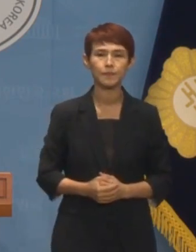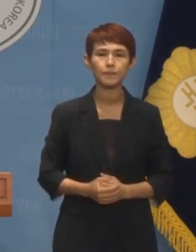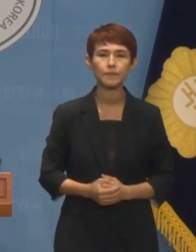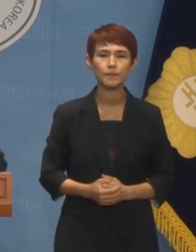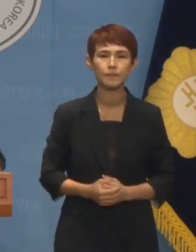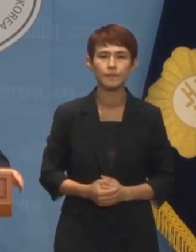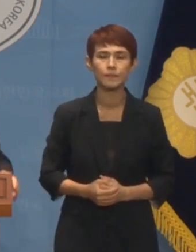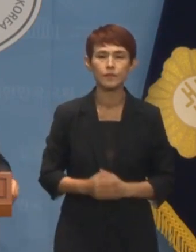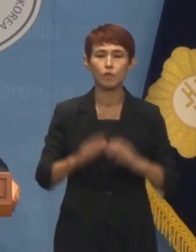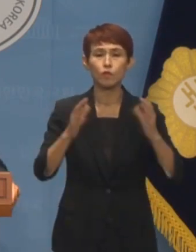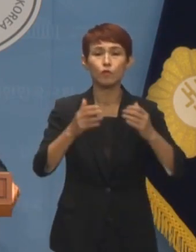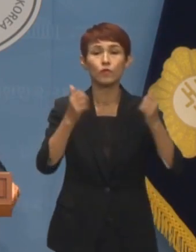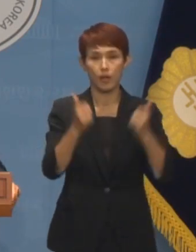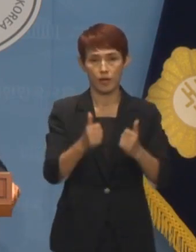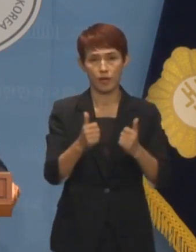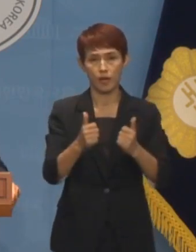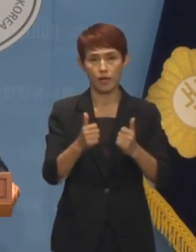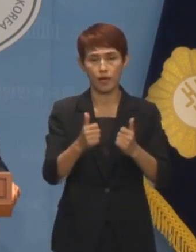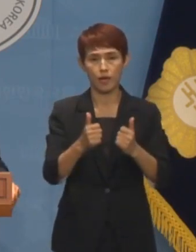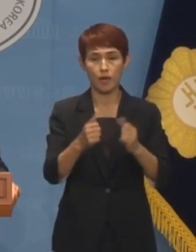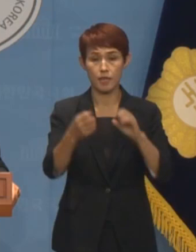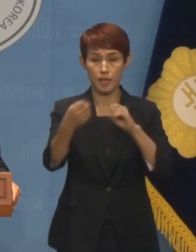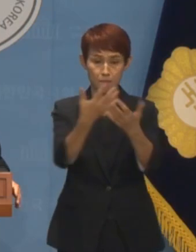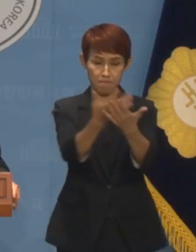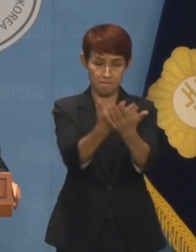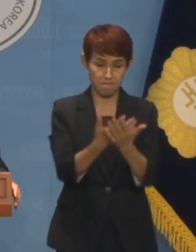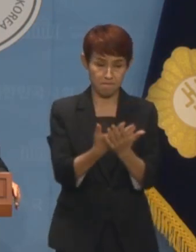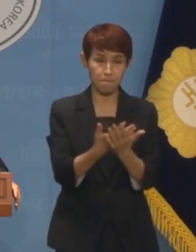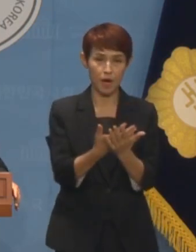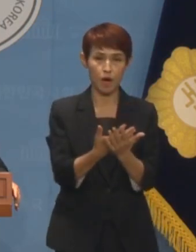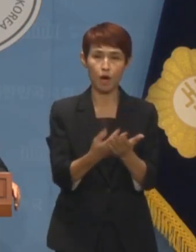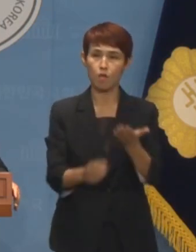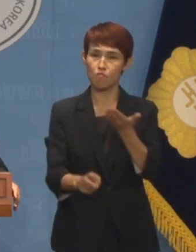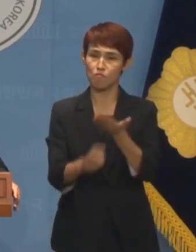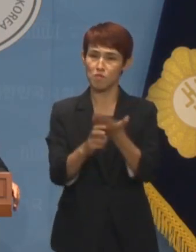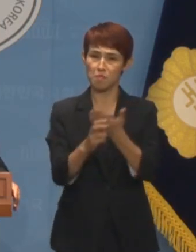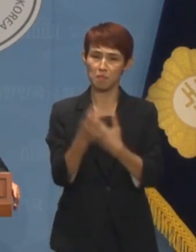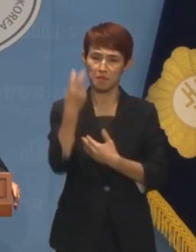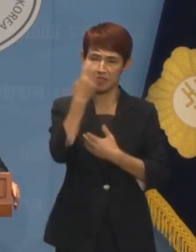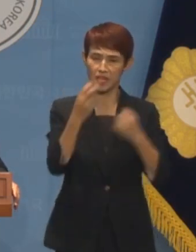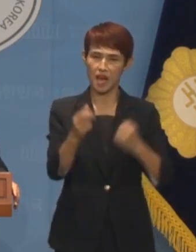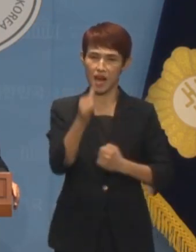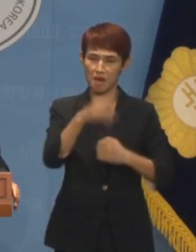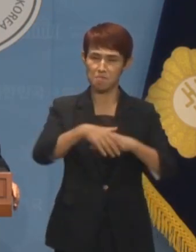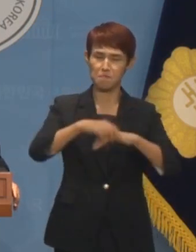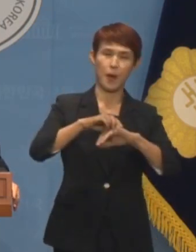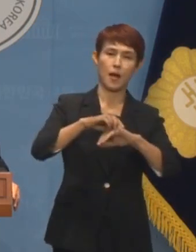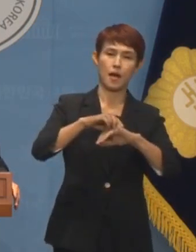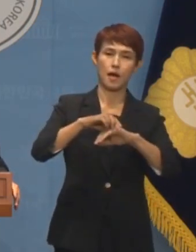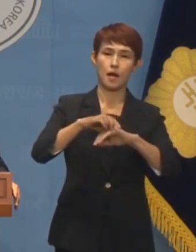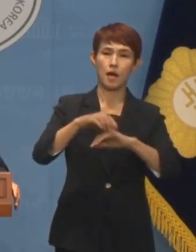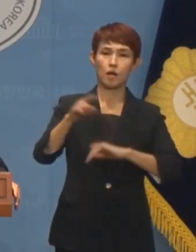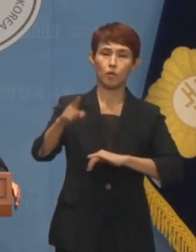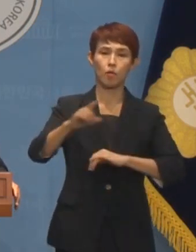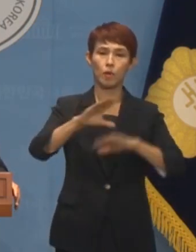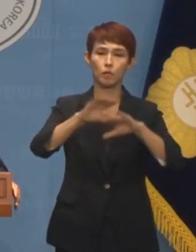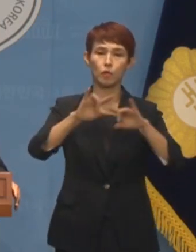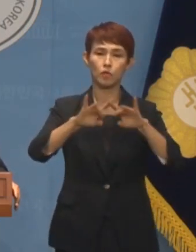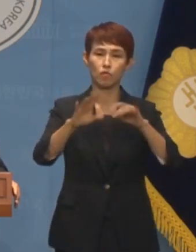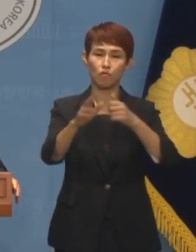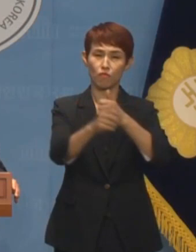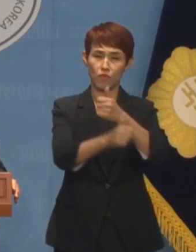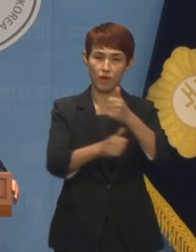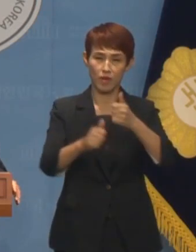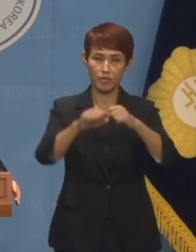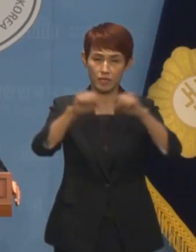국회가 정당하게 입수한 답변서를 통해 불법적인 심사 과정이 들통나고 방통위 시스템이 망가진